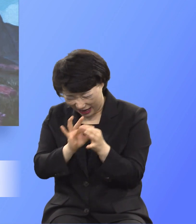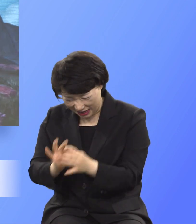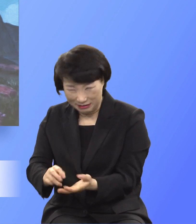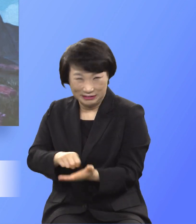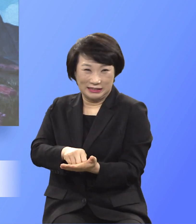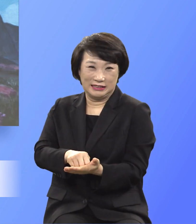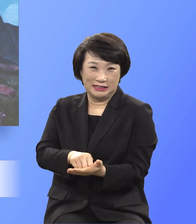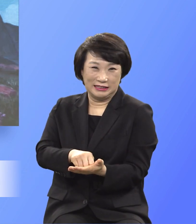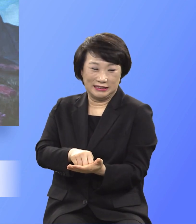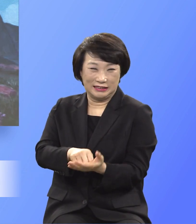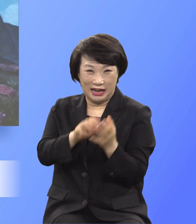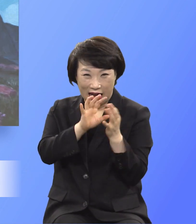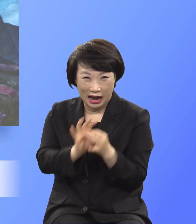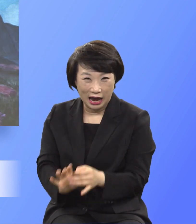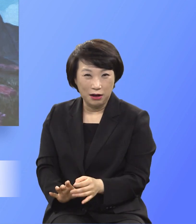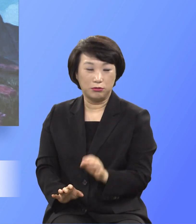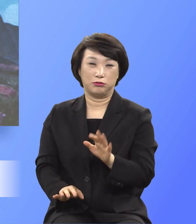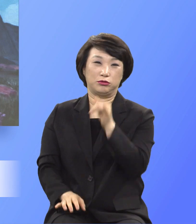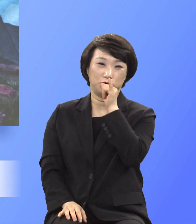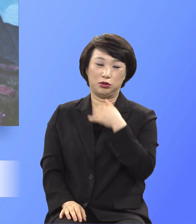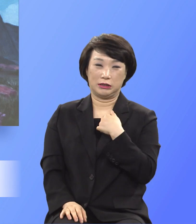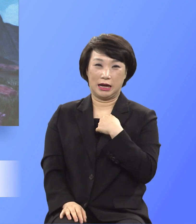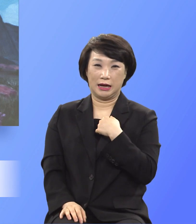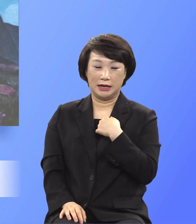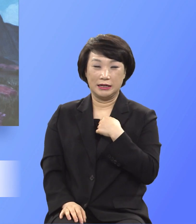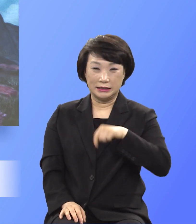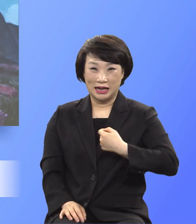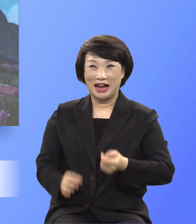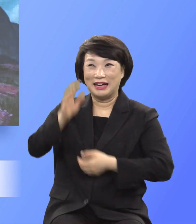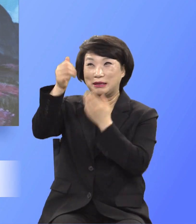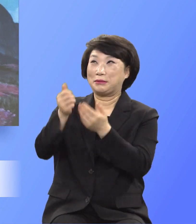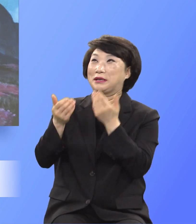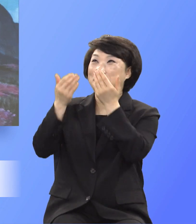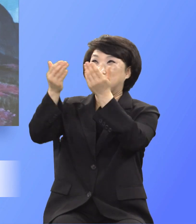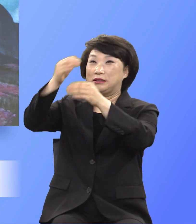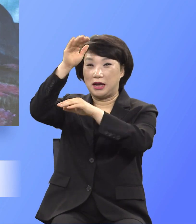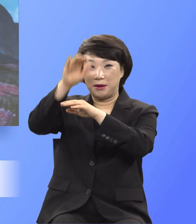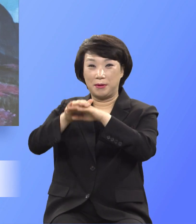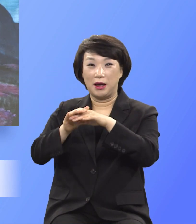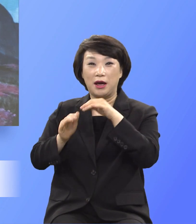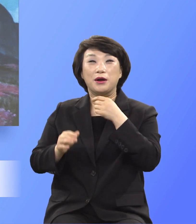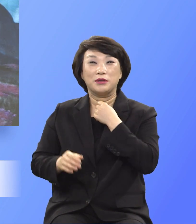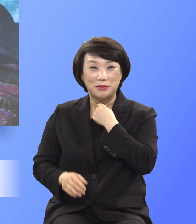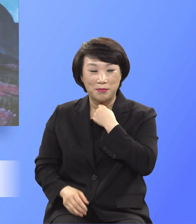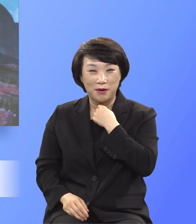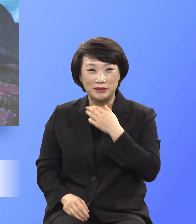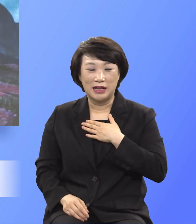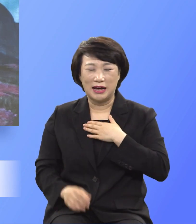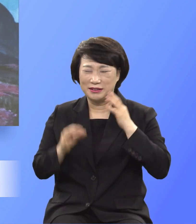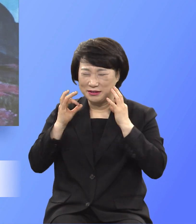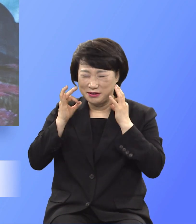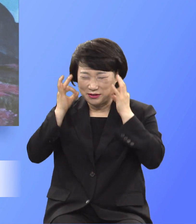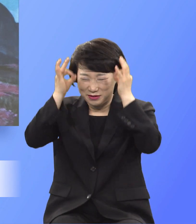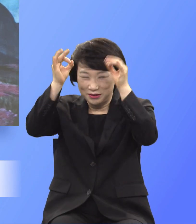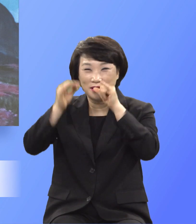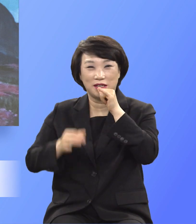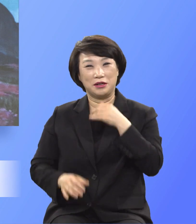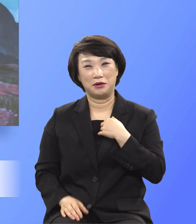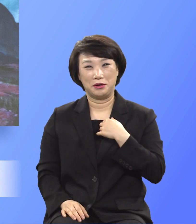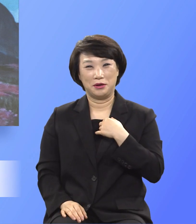무릎을 꿇고 앉아서 날 하나님께 드리는 예배를 드려보려고 애쓰고 무림친 것은